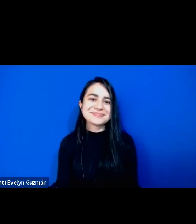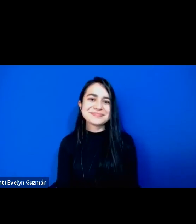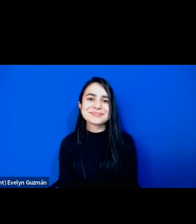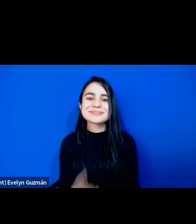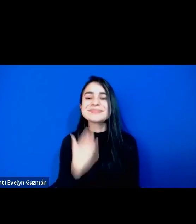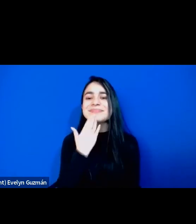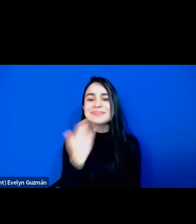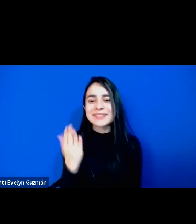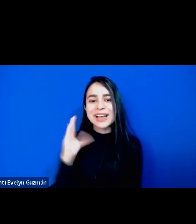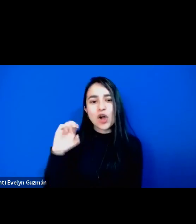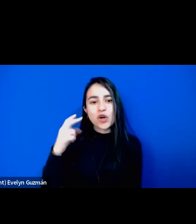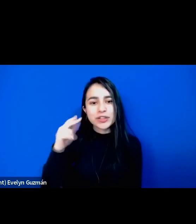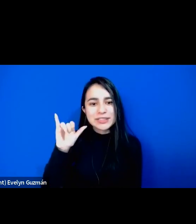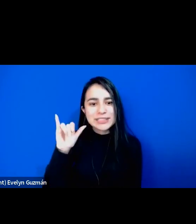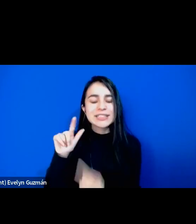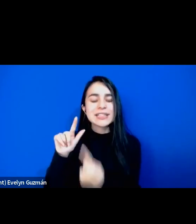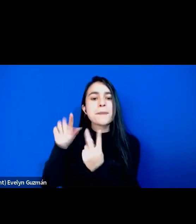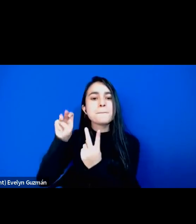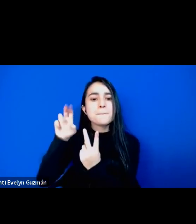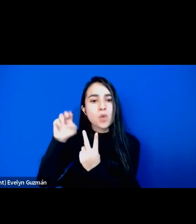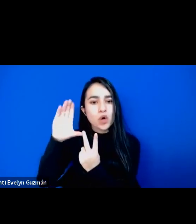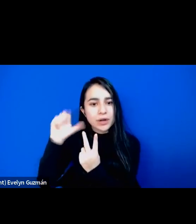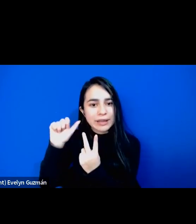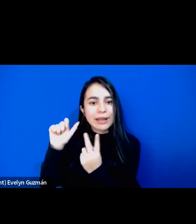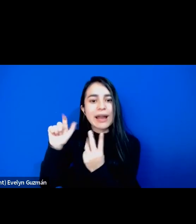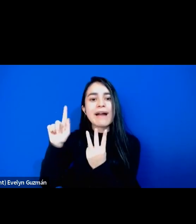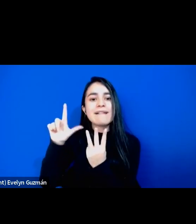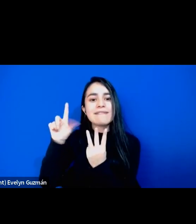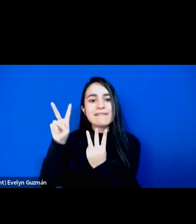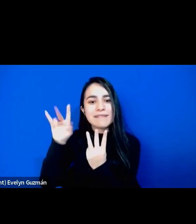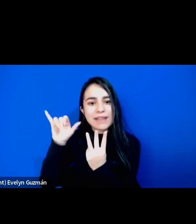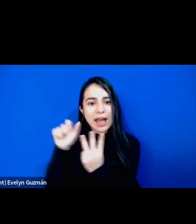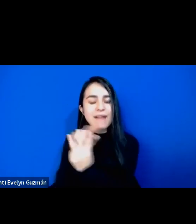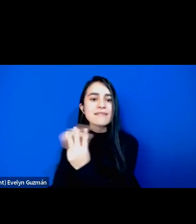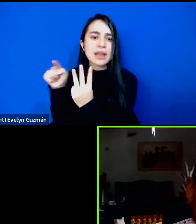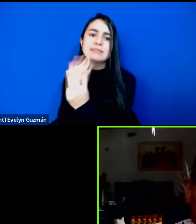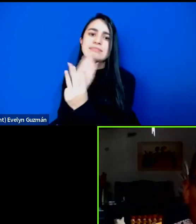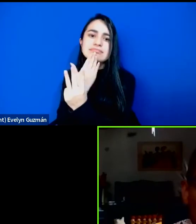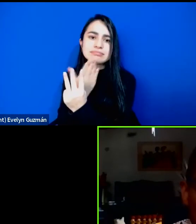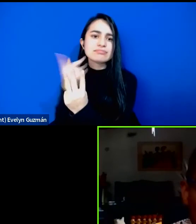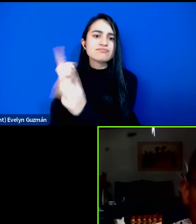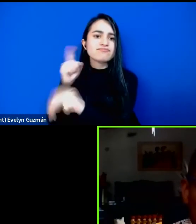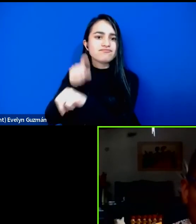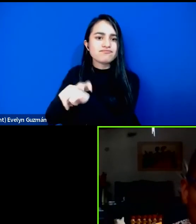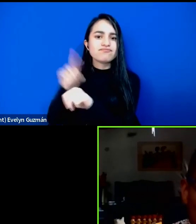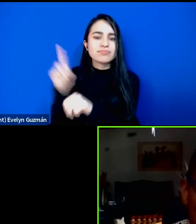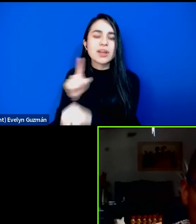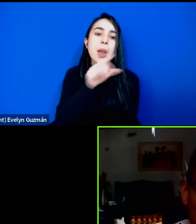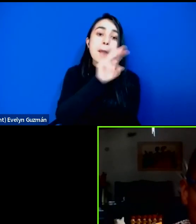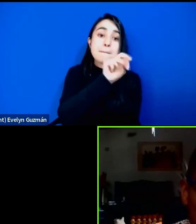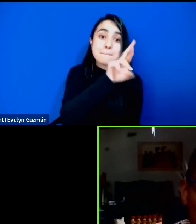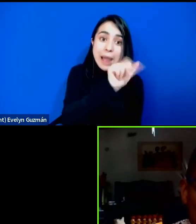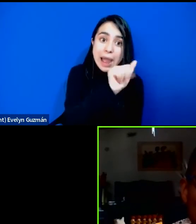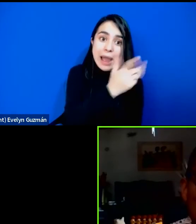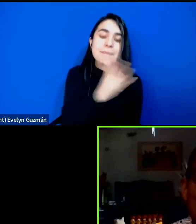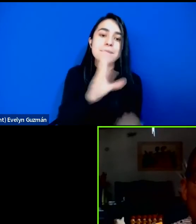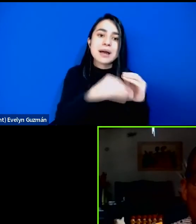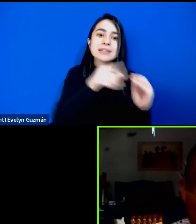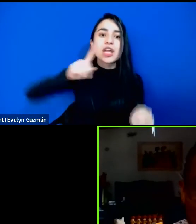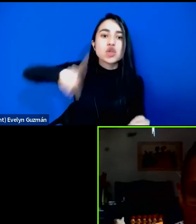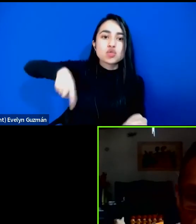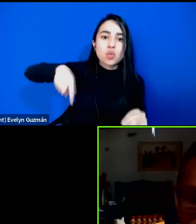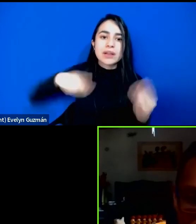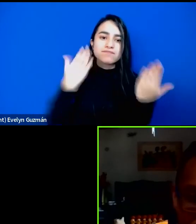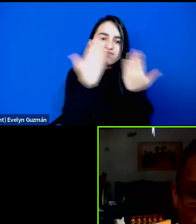gracias, Ochi, a Mónica, a Flavia por su generosidad, con Mara, con la Escuela de Estudios de Género,